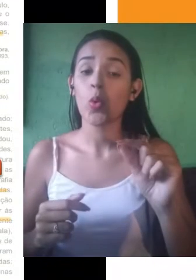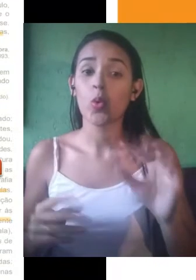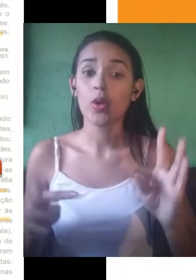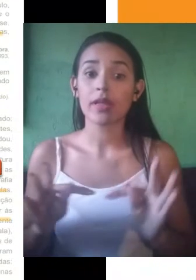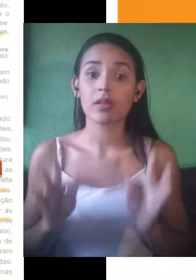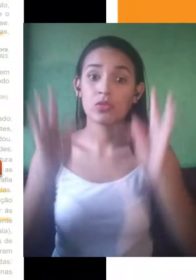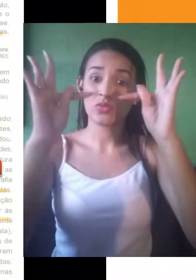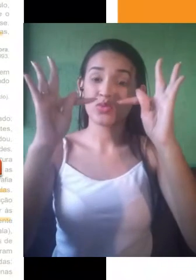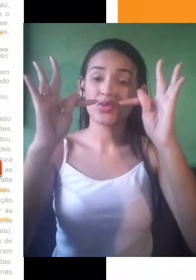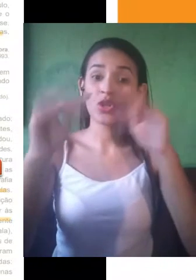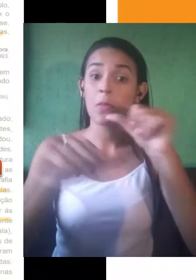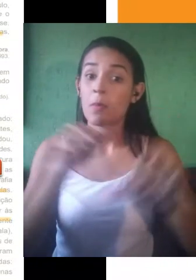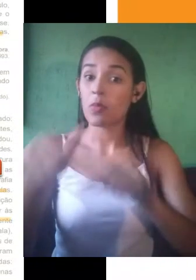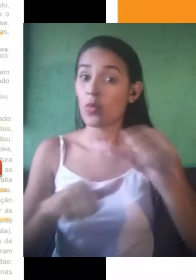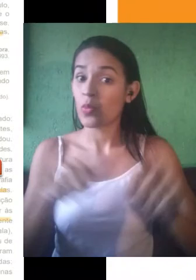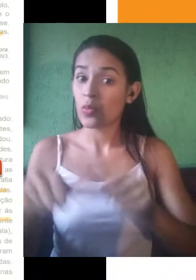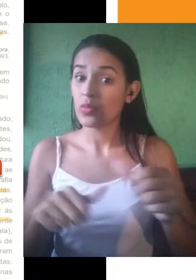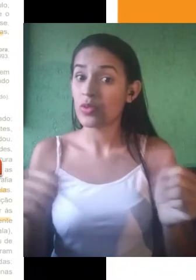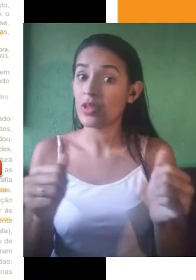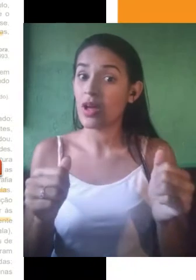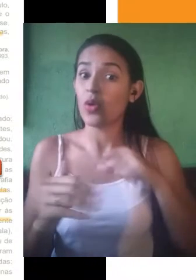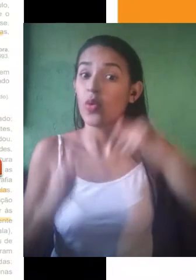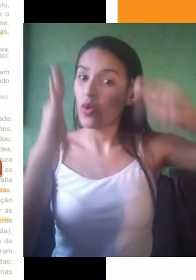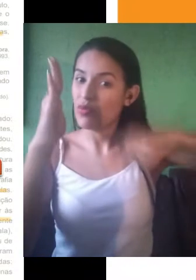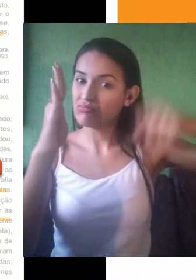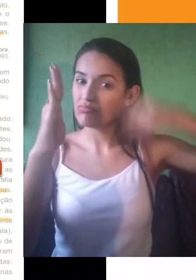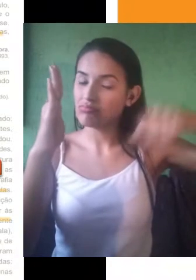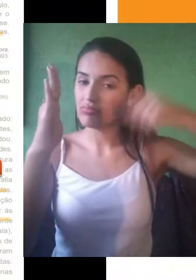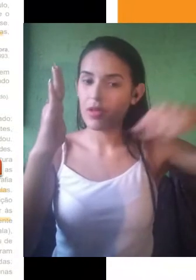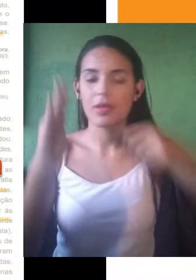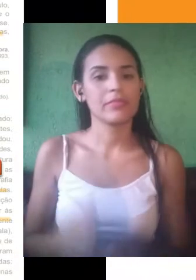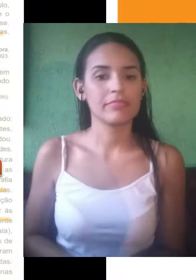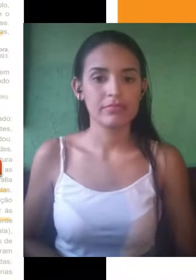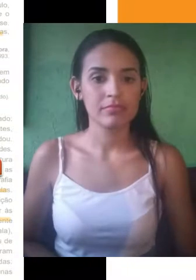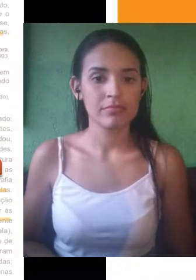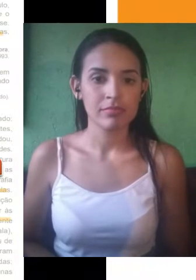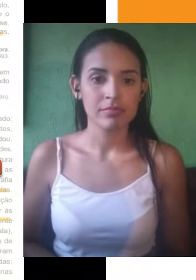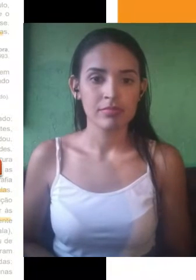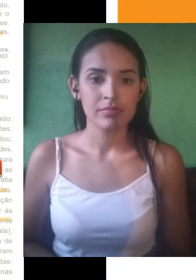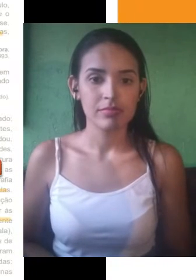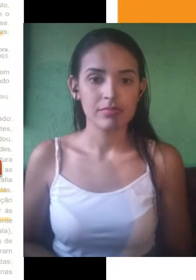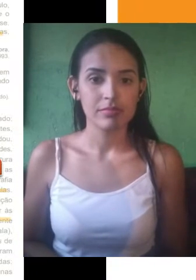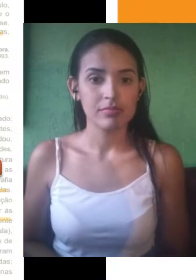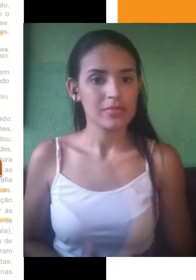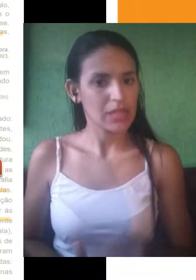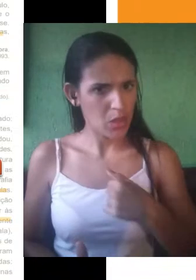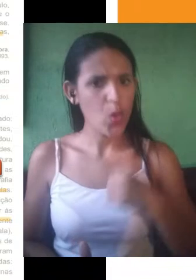algumas informações adicionais que não foram dadas nos textos motivadores, mas que tem tudo a ver com a temática que está sendo